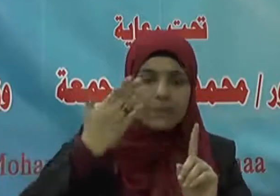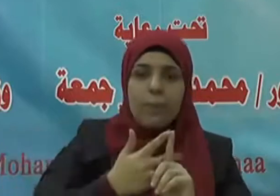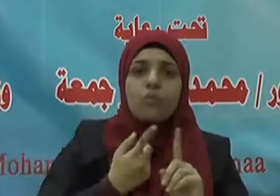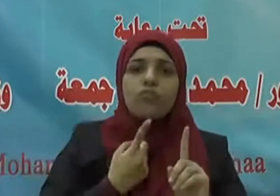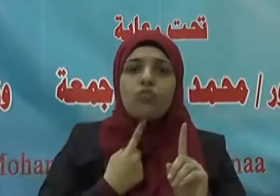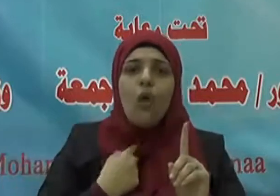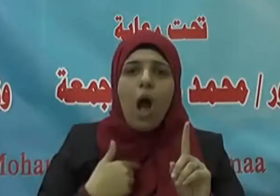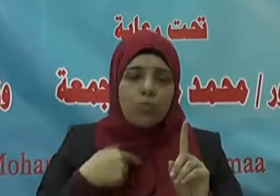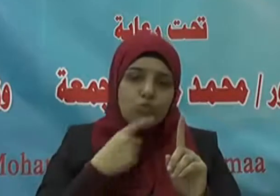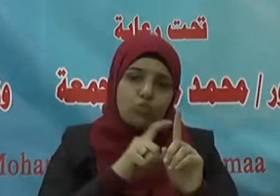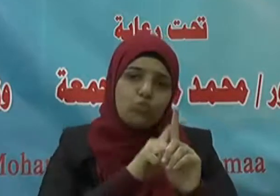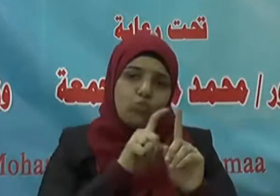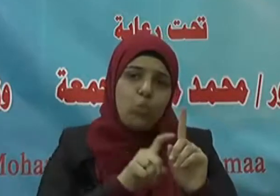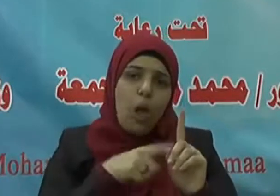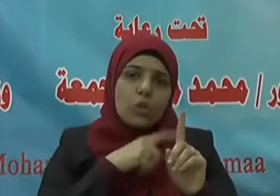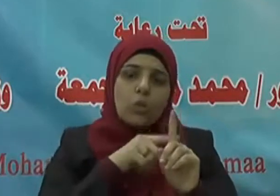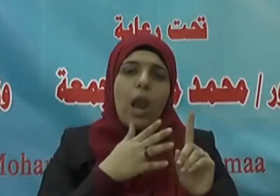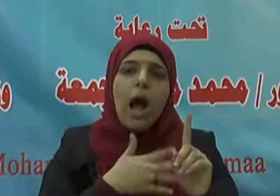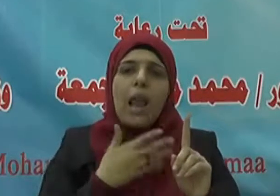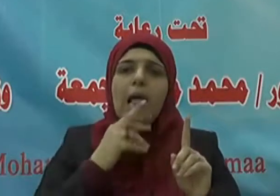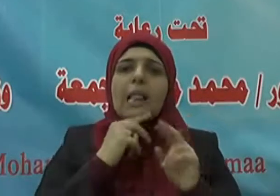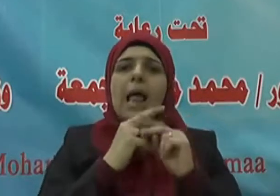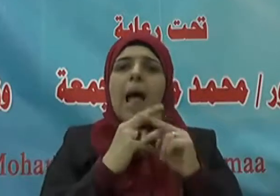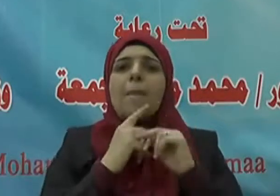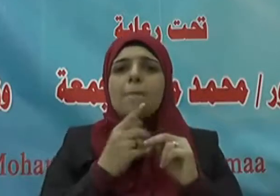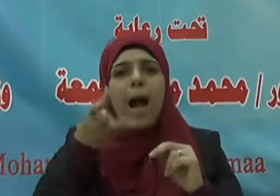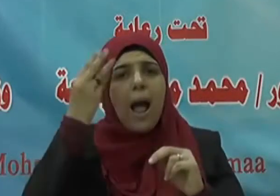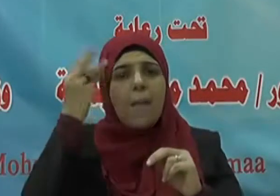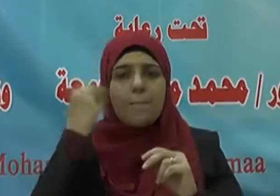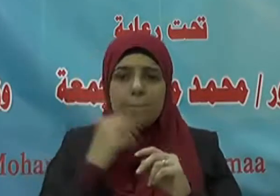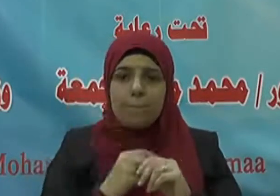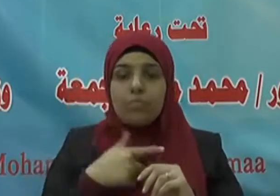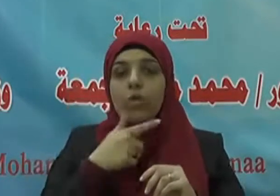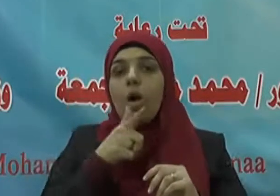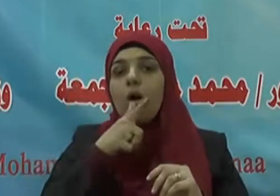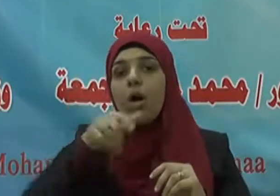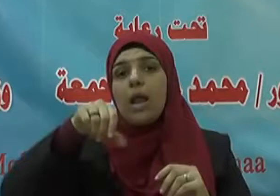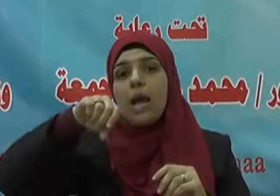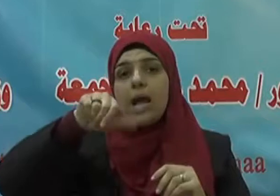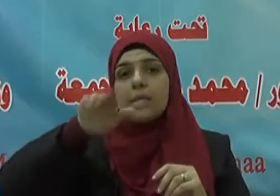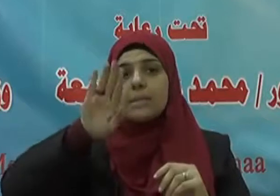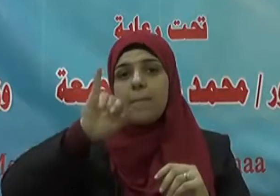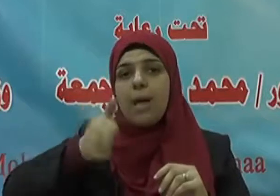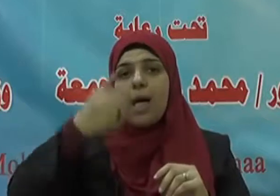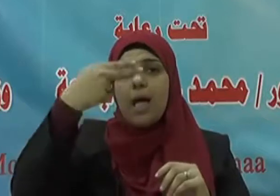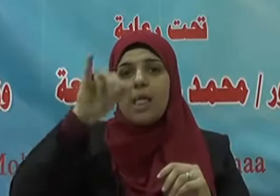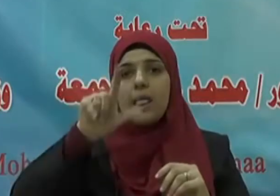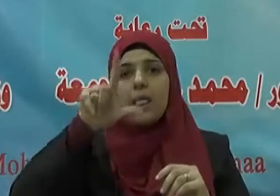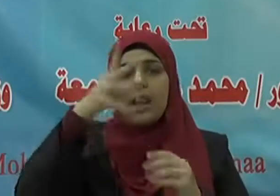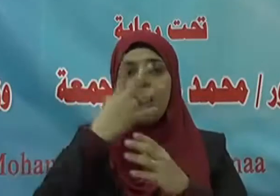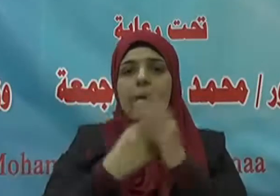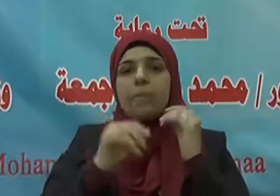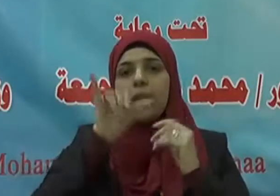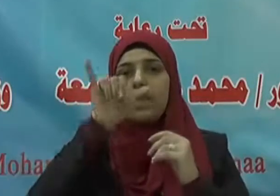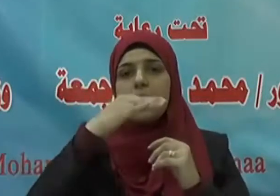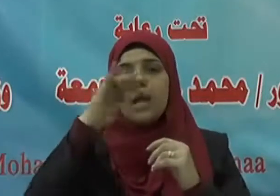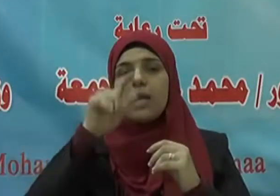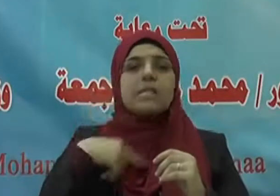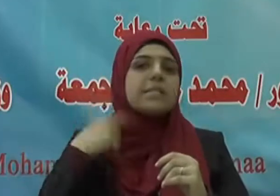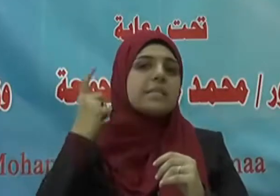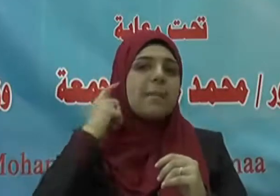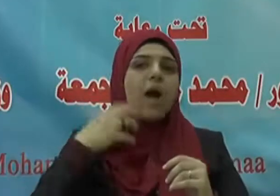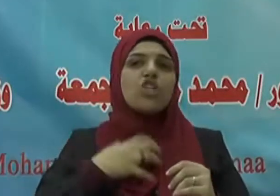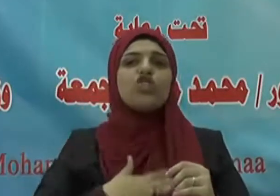آتيك فأسأله عن الحديث وقال إسماعيل بن يحيا سمعت